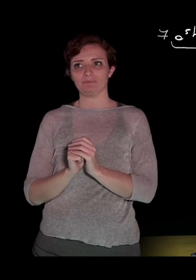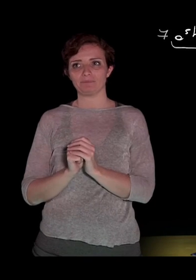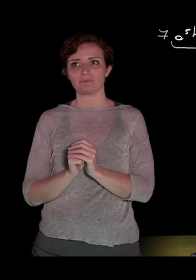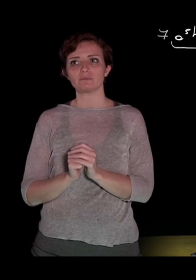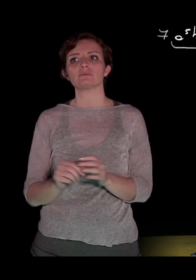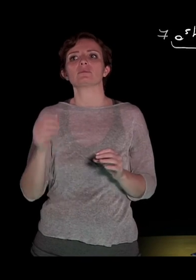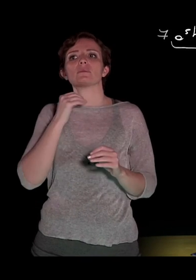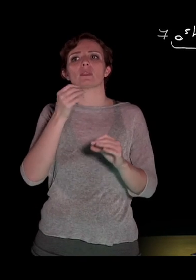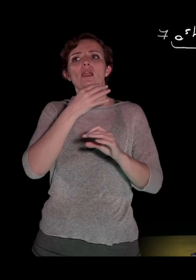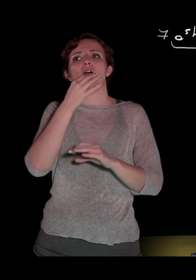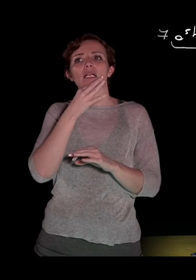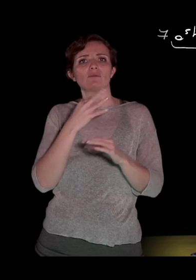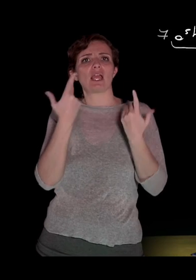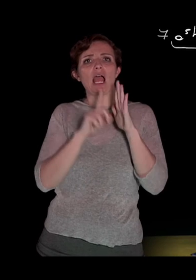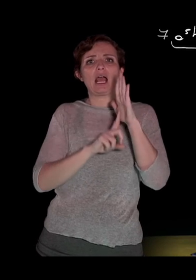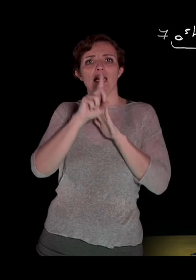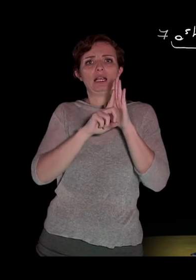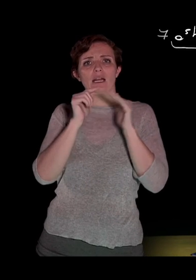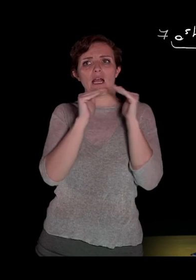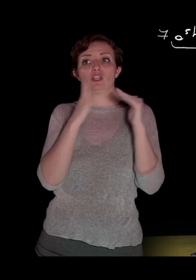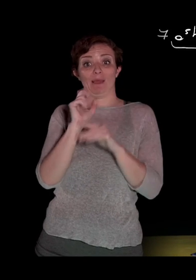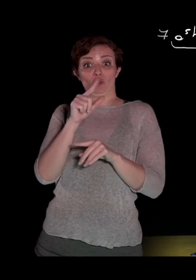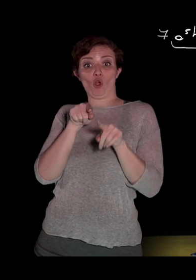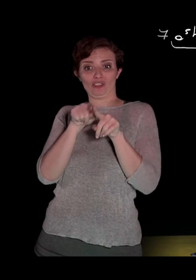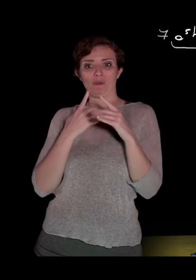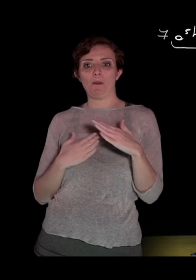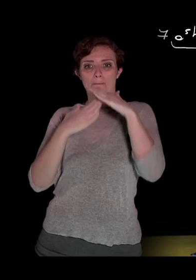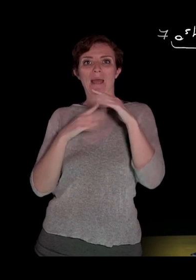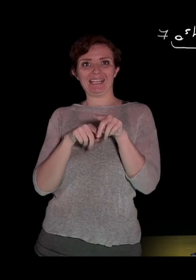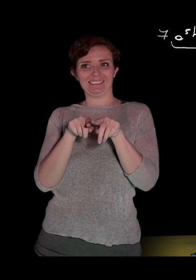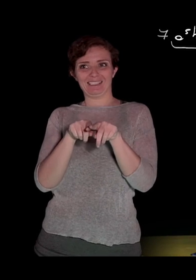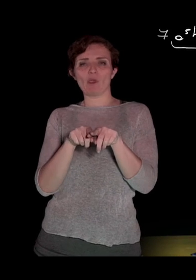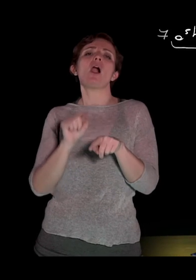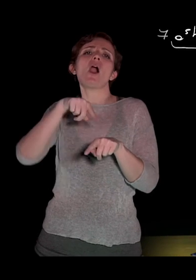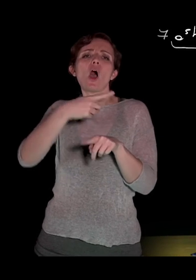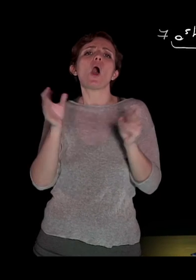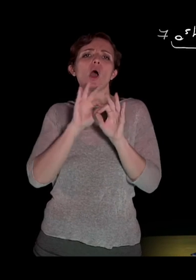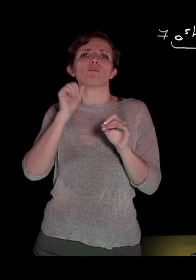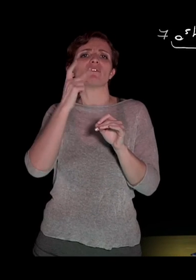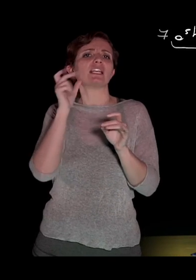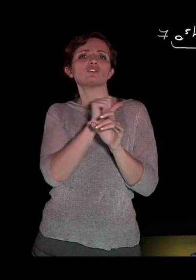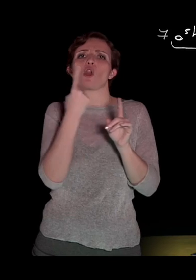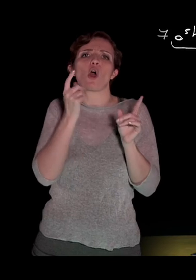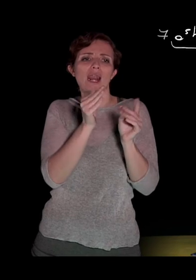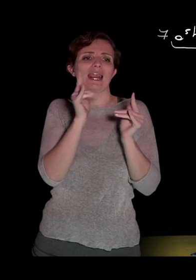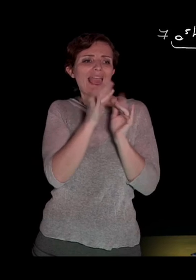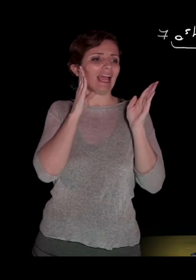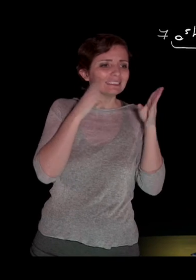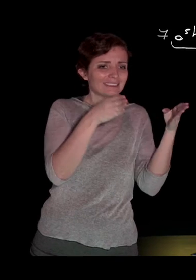Quindi il grado del polinomio è pari a 12 in quanto è il grado massimo, poi possiamo anche andare a definire il grado rispetto a una delle lettere, quindi rispetto alla lettera A sarà